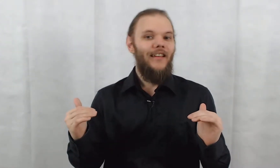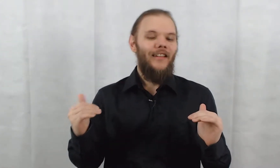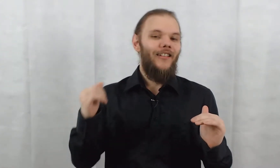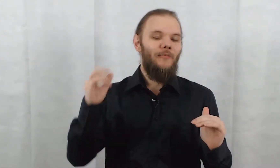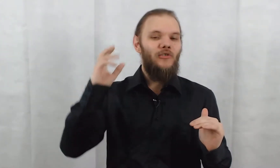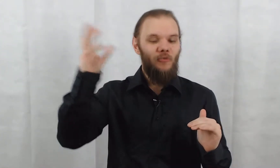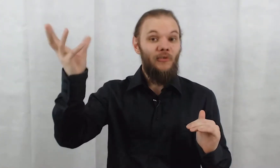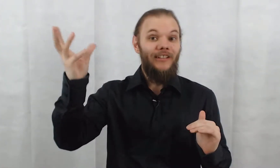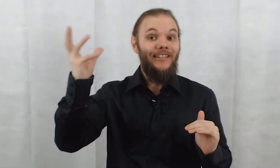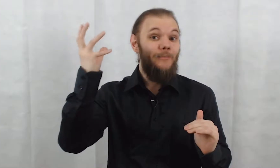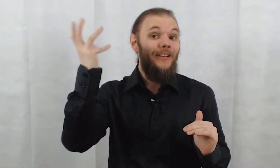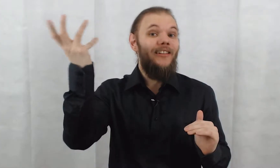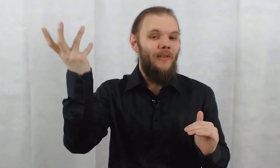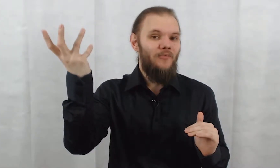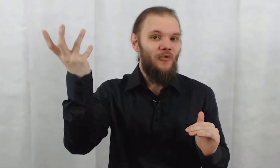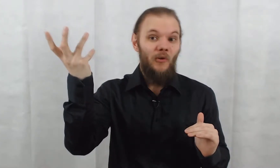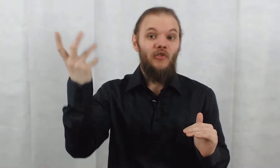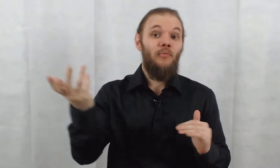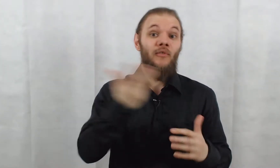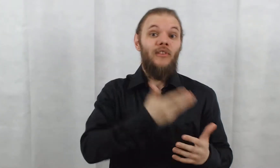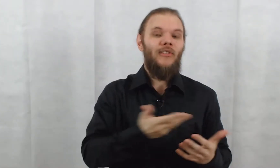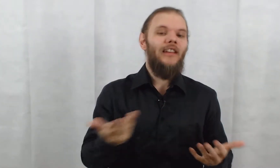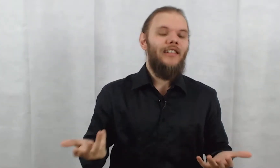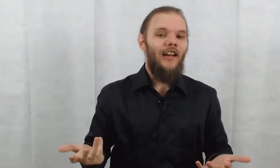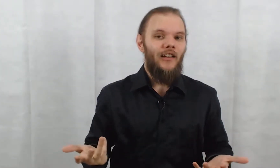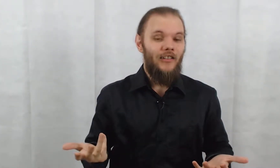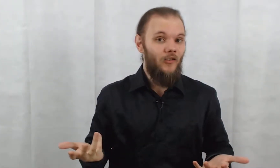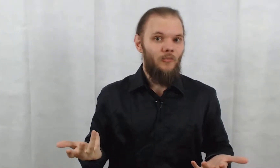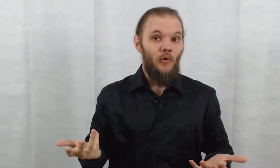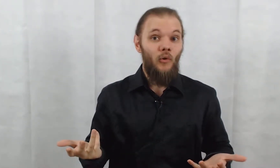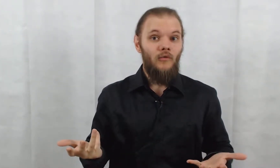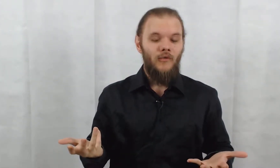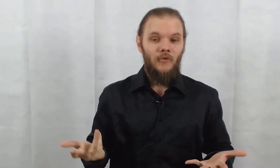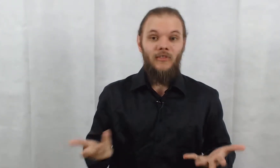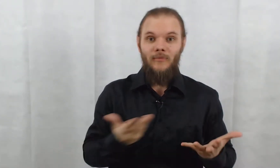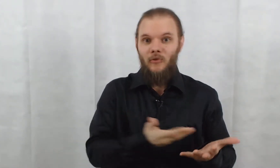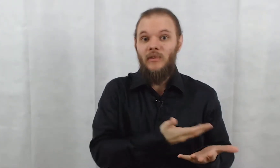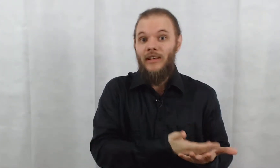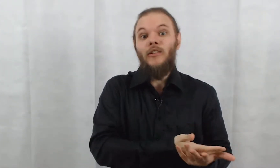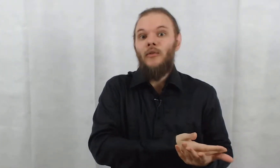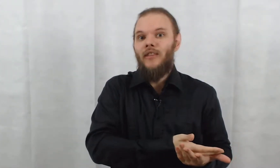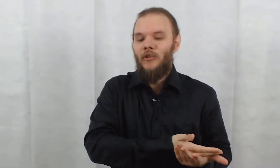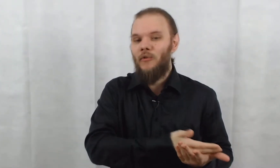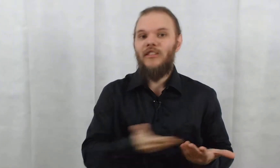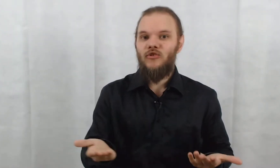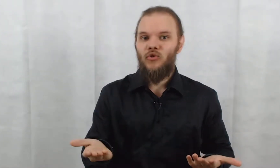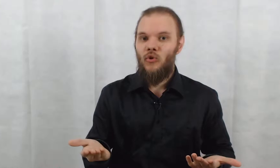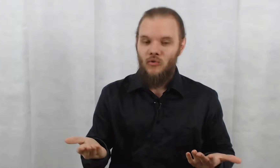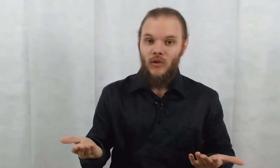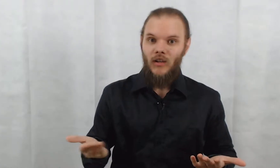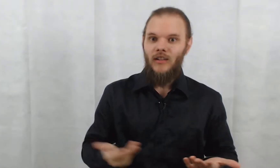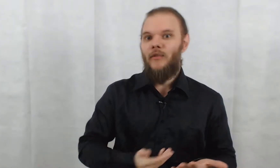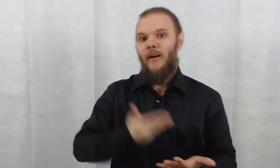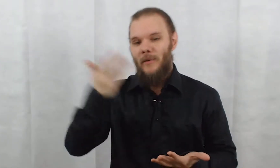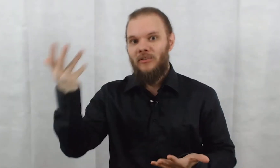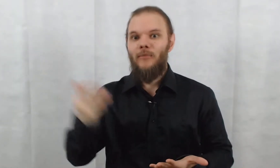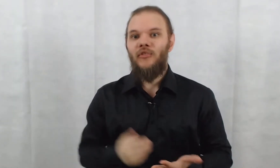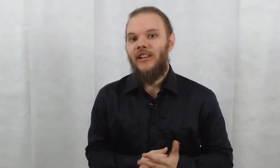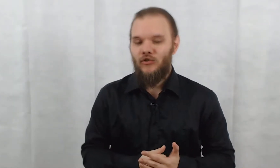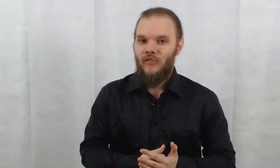Mais je suis plus intéressé par sa femme, justement. Qui, en plus, c'est elle qui a le pognon. Lui est endetté jusqu'au cou. Il va même quémander l'argent de sa